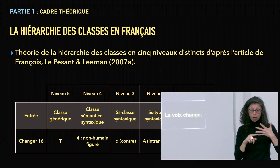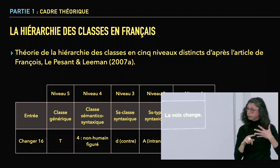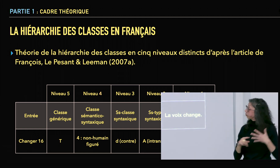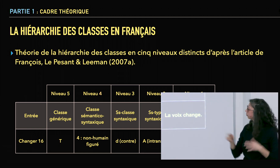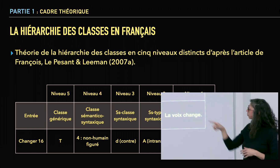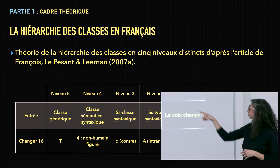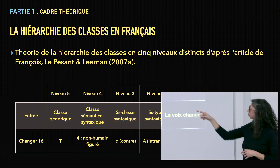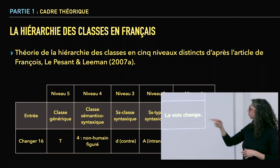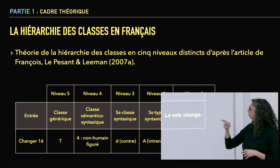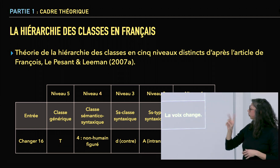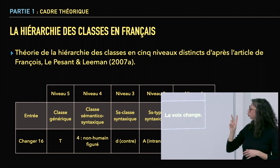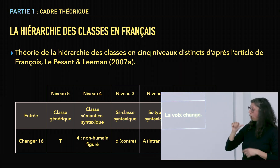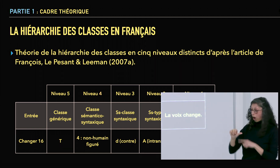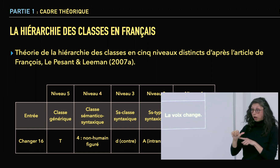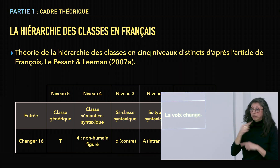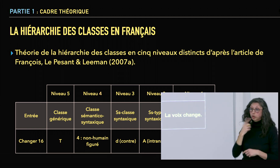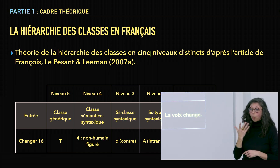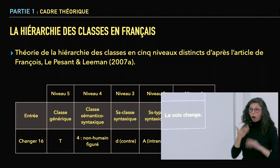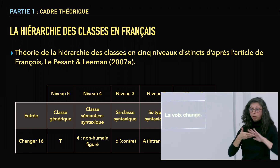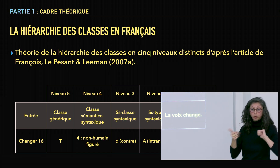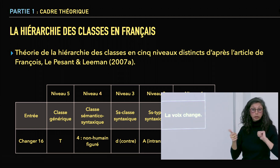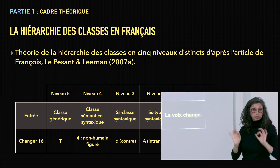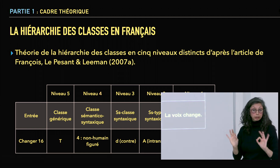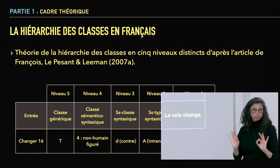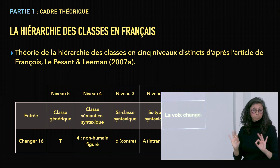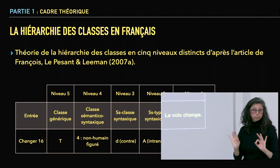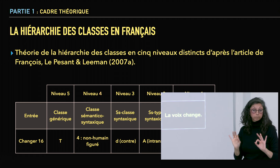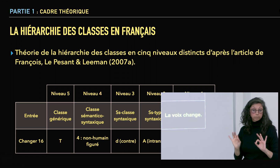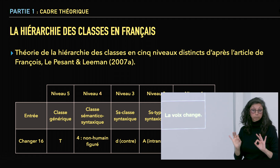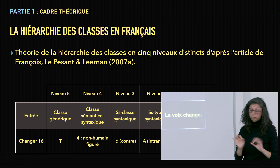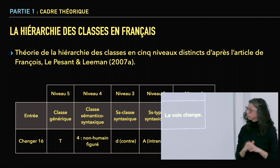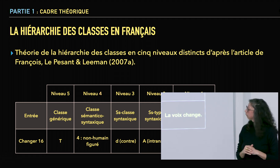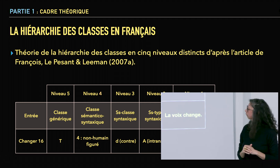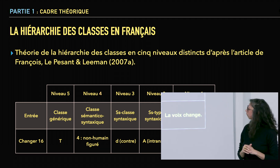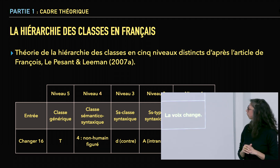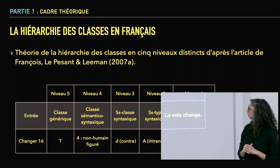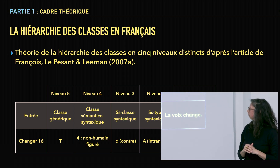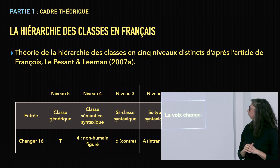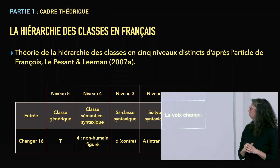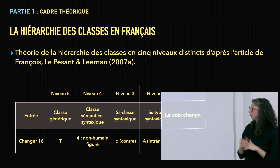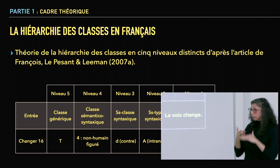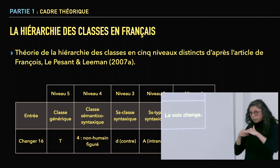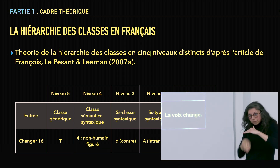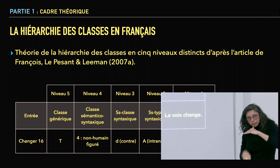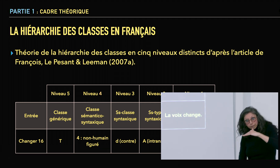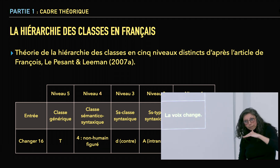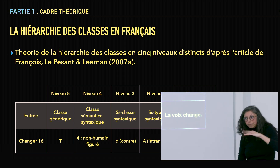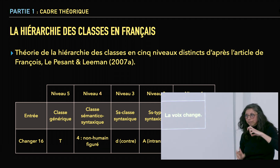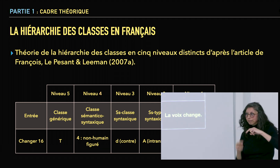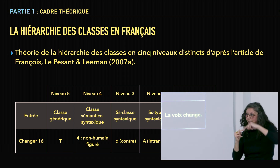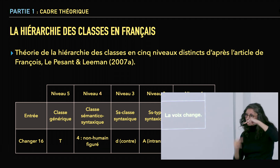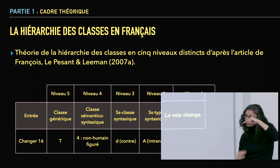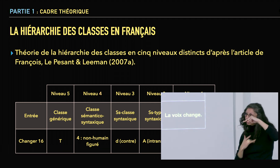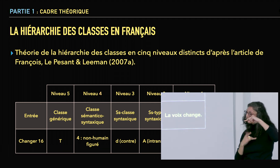Au niveau 3, au niveau 2, pardon, on est dans une situation intransitive, dans un verbe